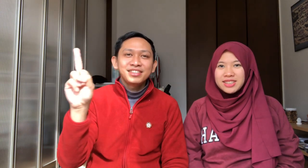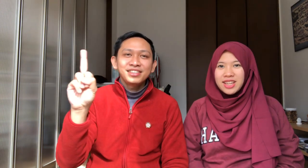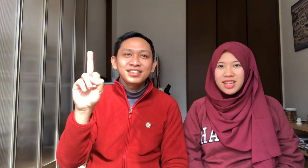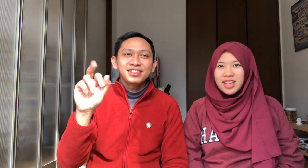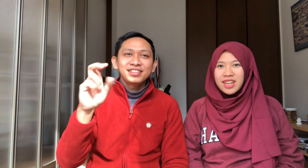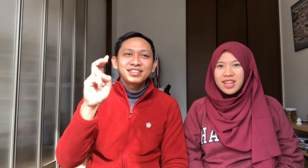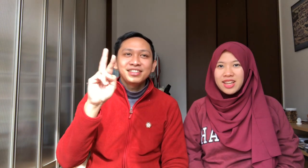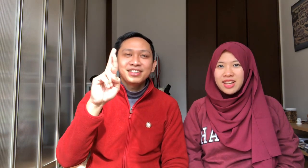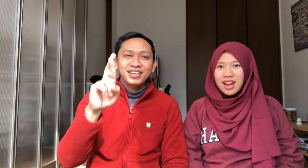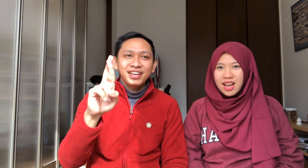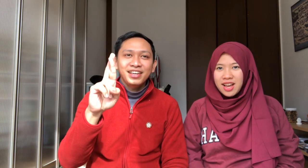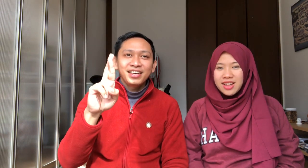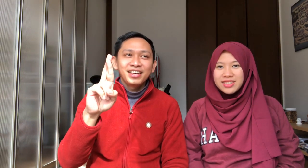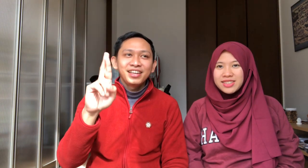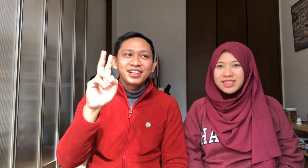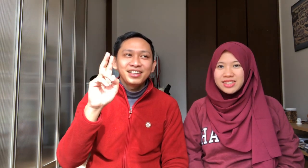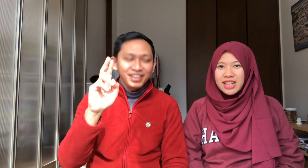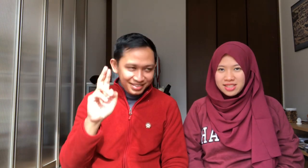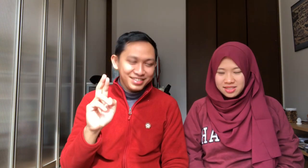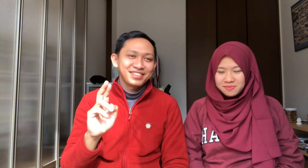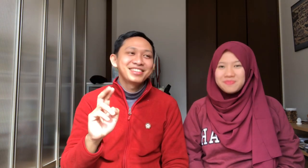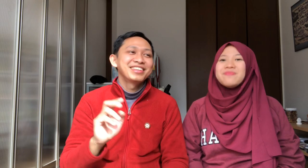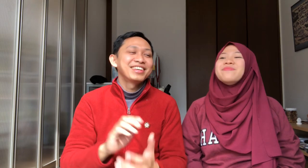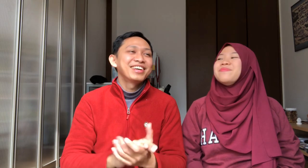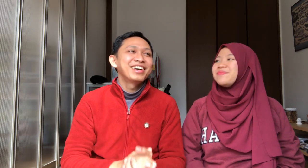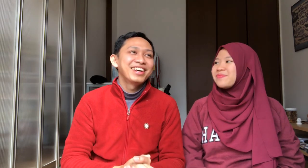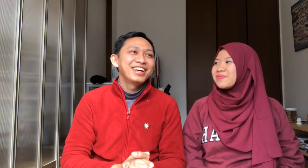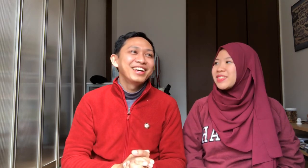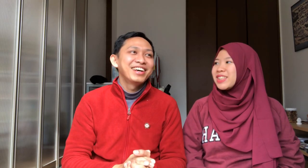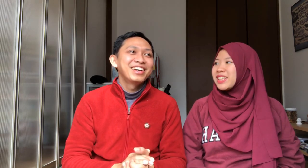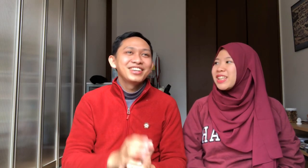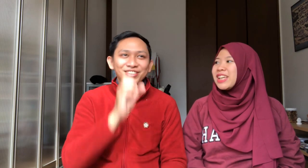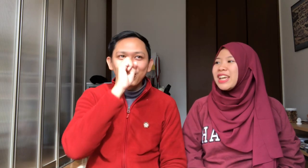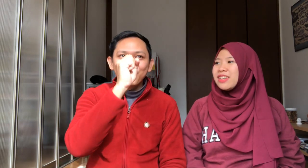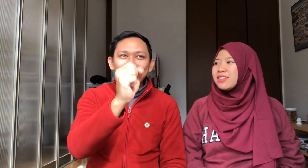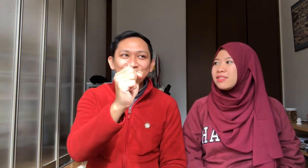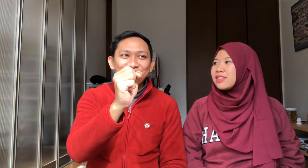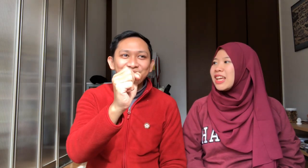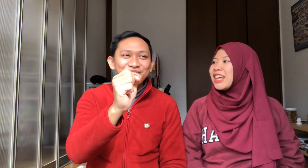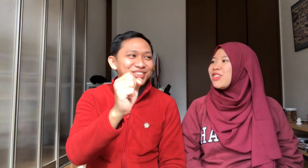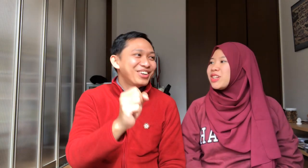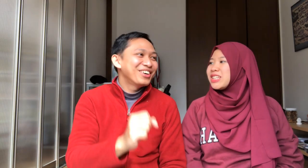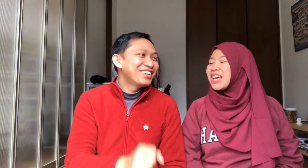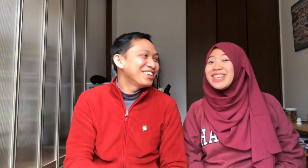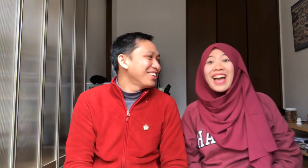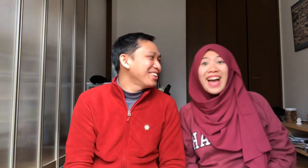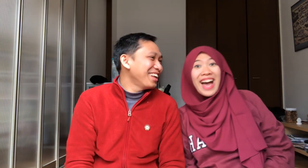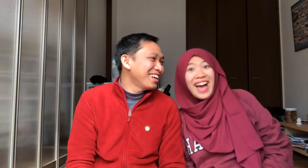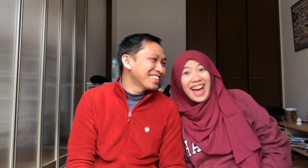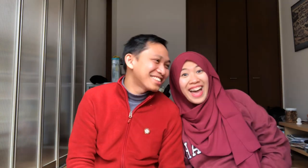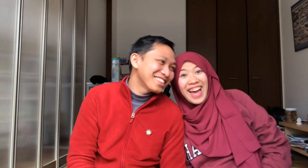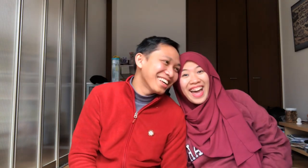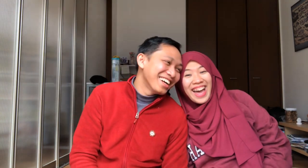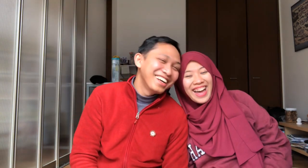Hijira Desu Yoroshiku Indonesia Langsung ya